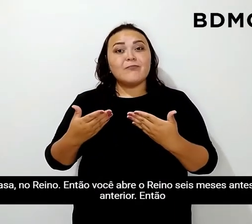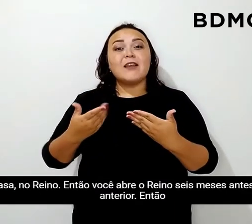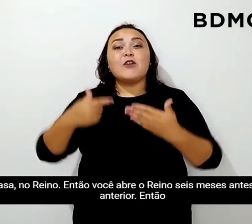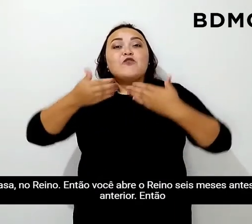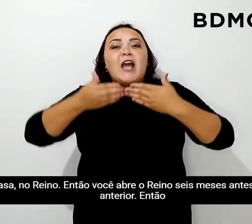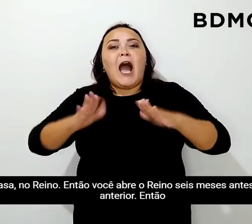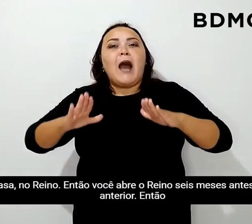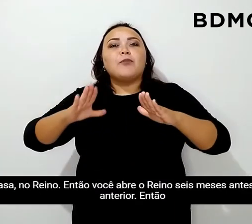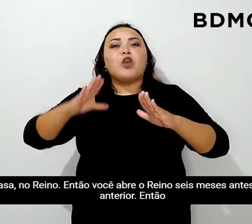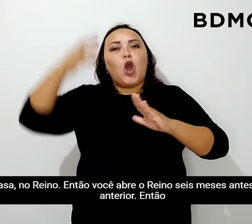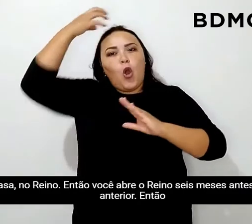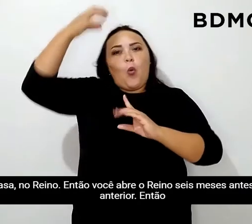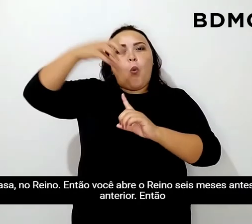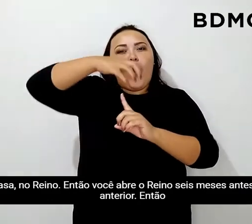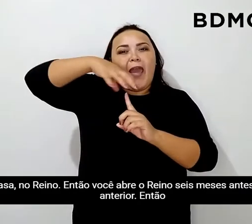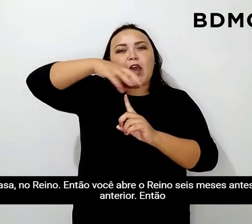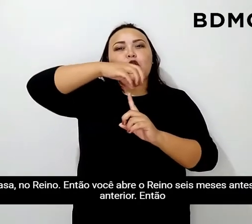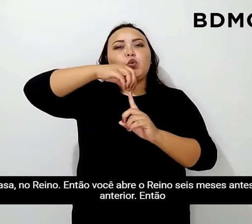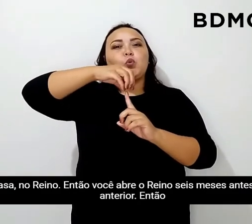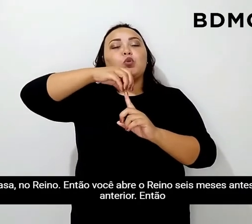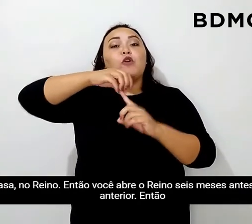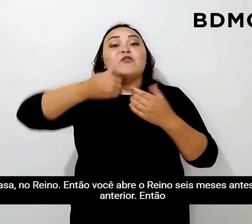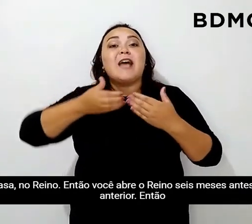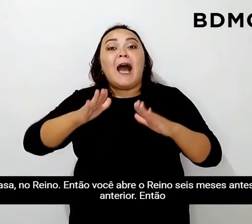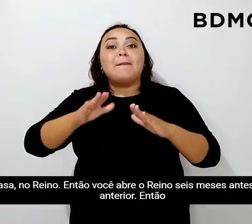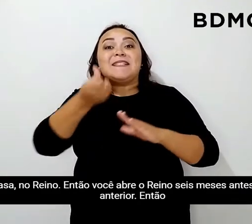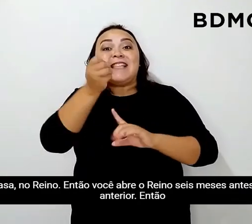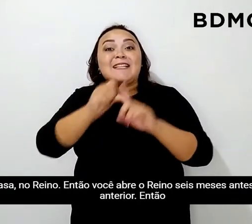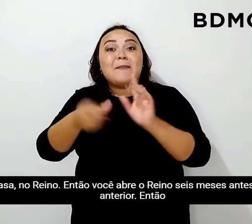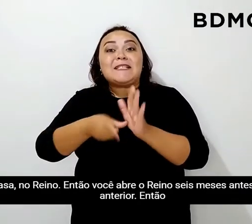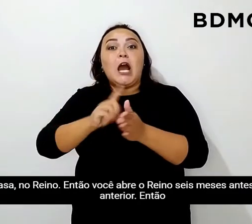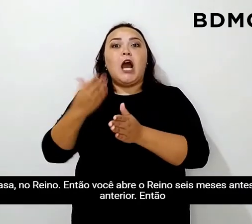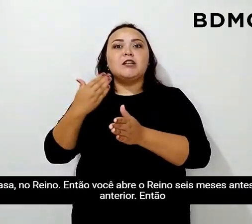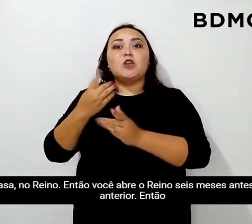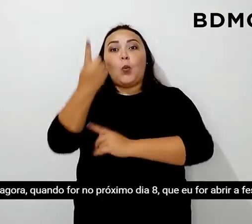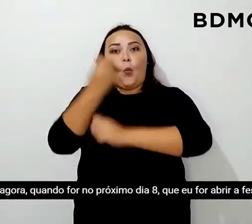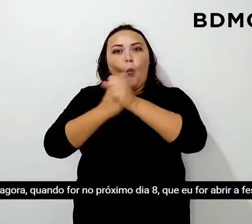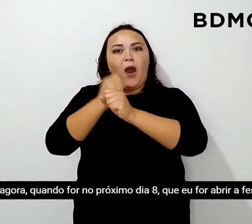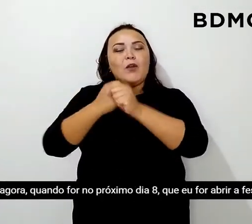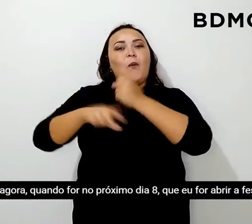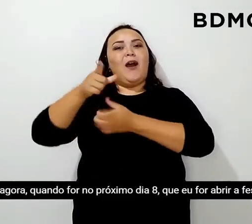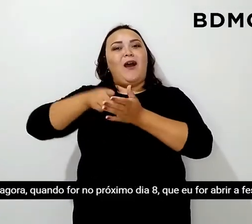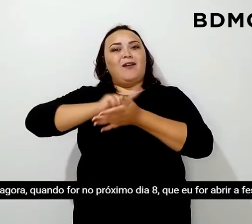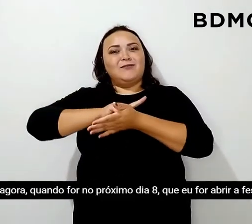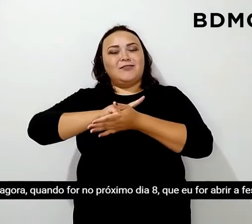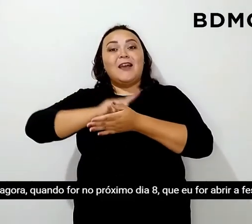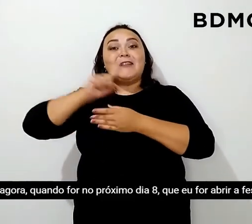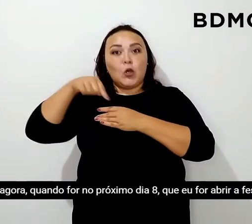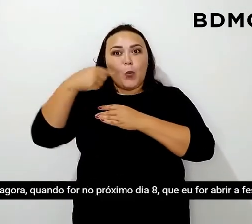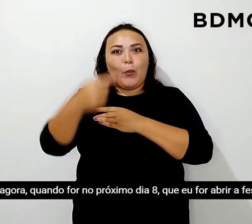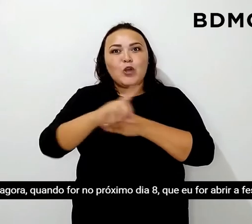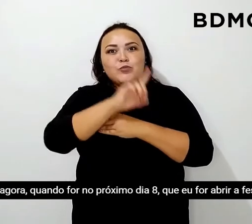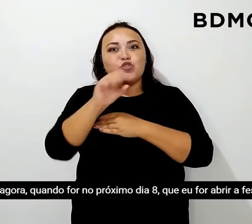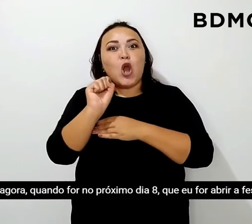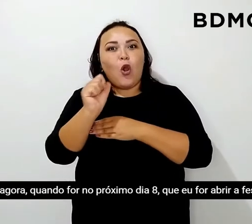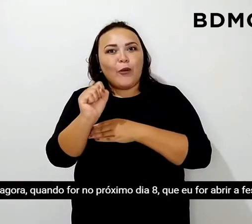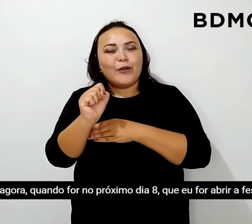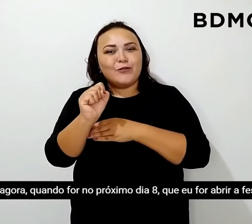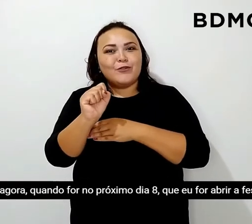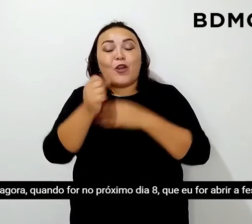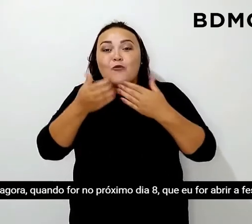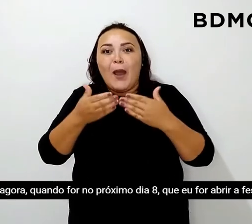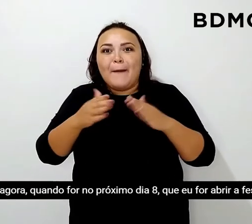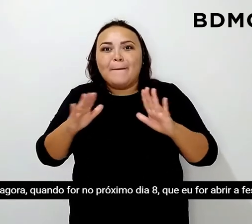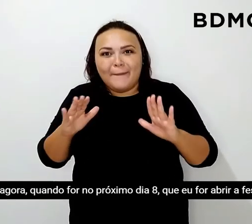Então, você abre o reino seis meses antes, no ano anterior. Então, agora, quando eu for no próximo dia 8 que eu